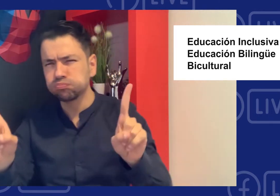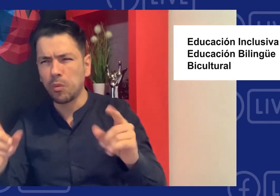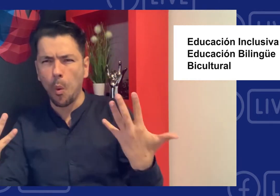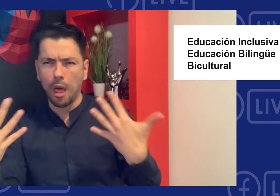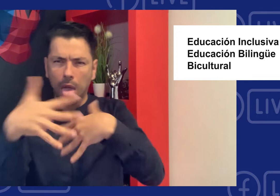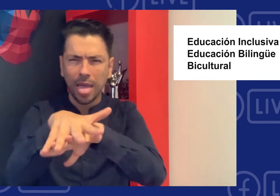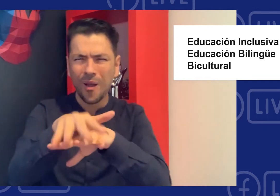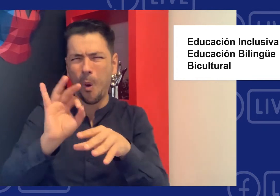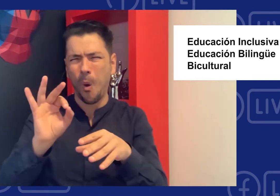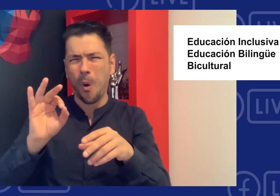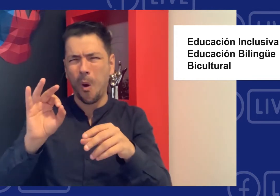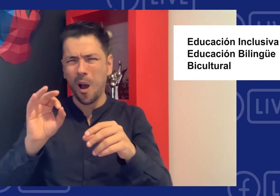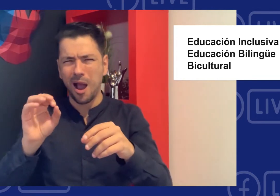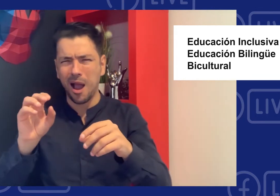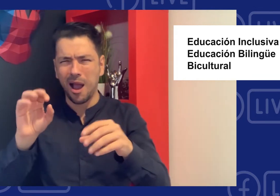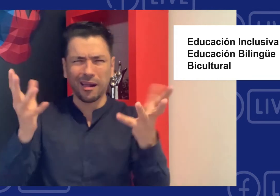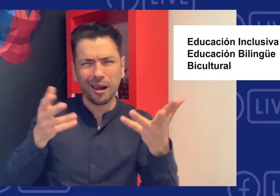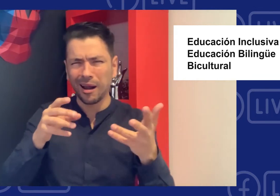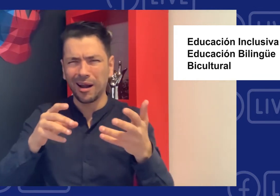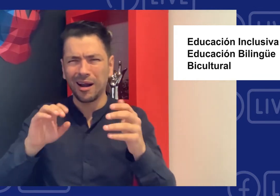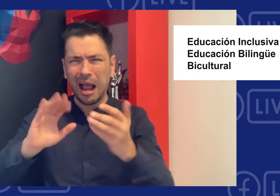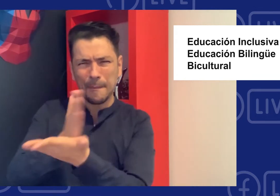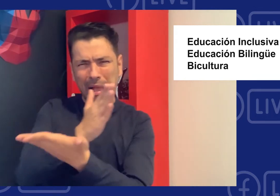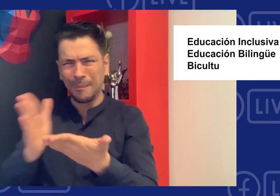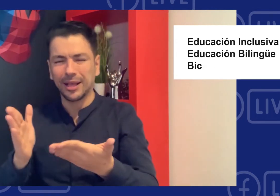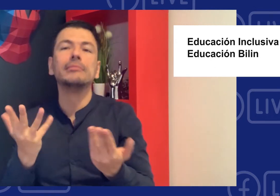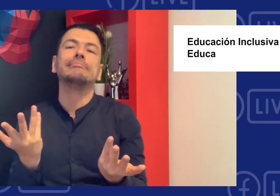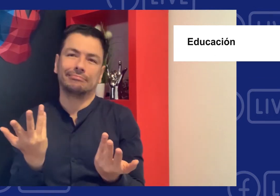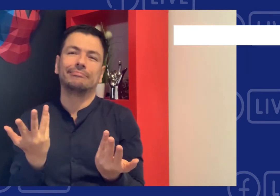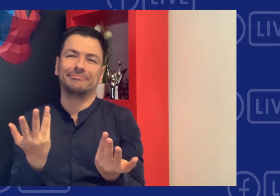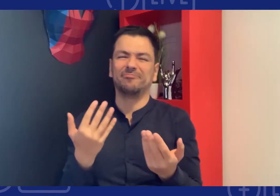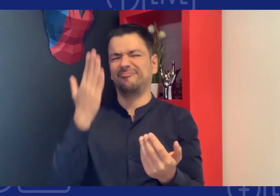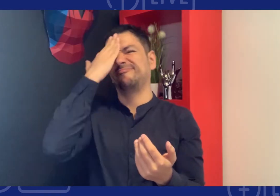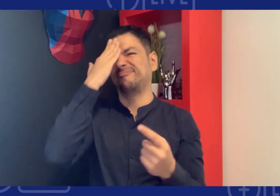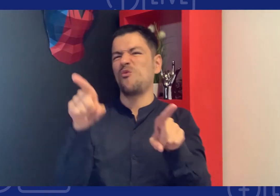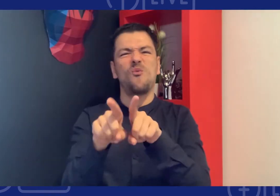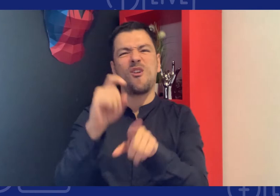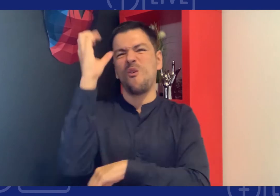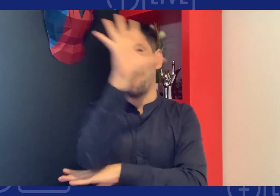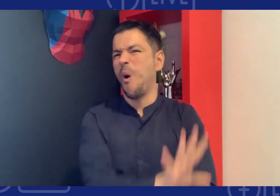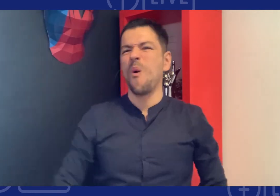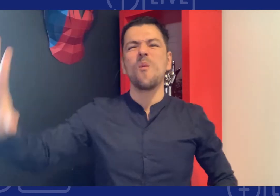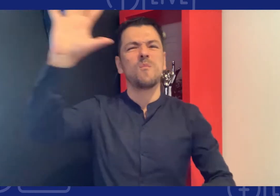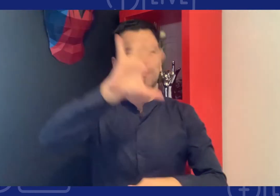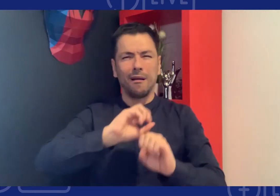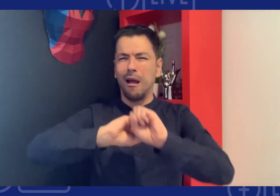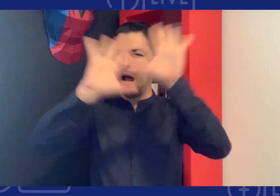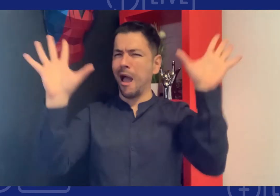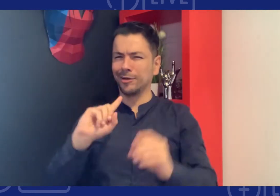son diferentes conceptos se trabaja igual este tema en colombia